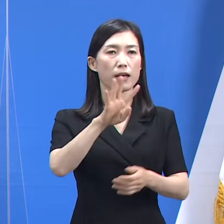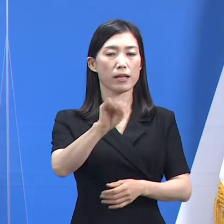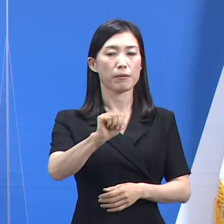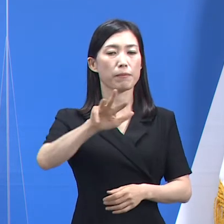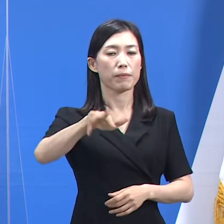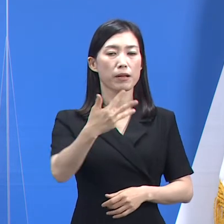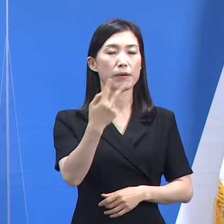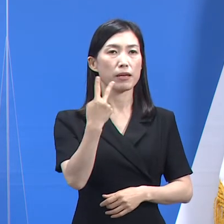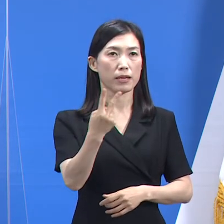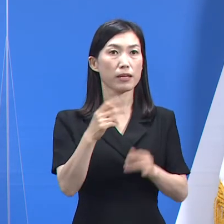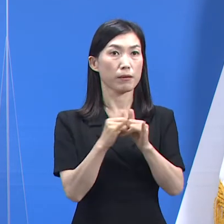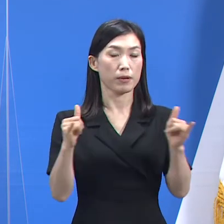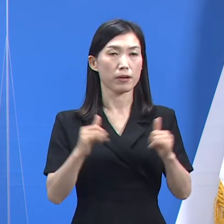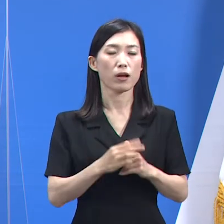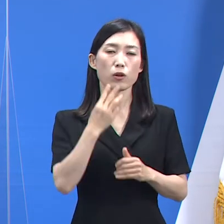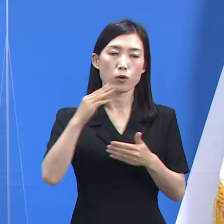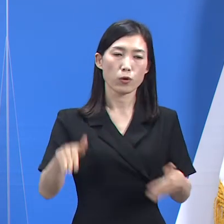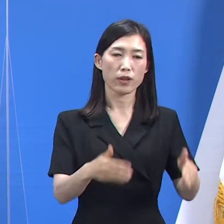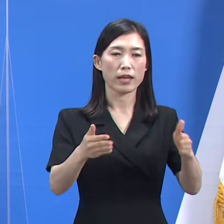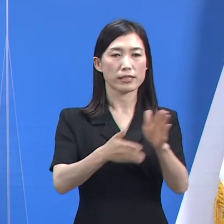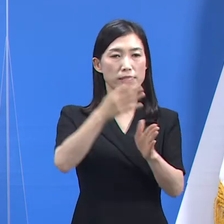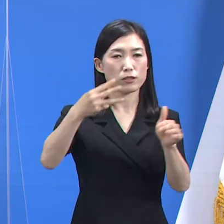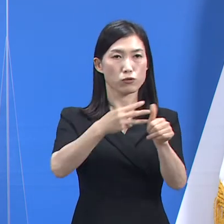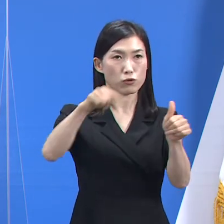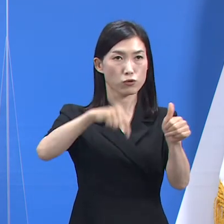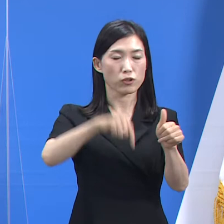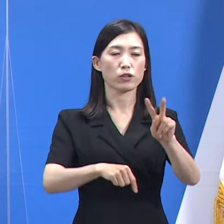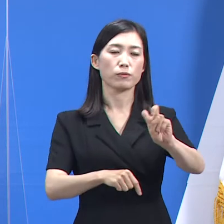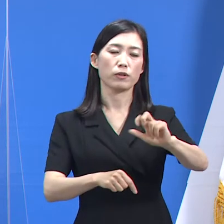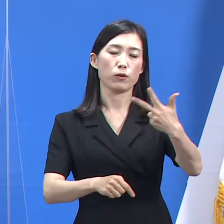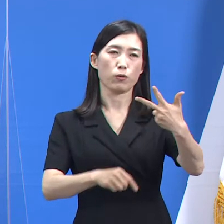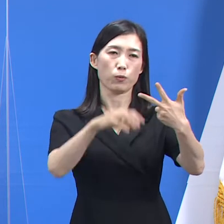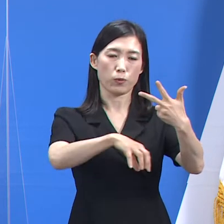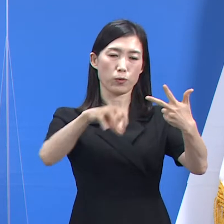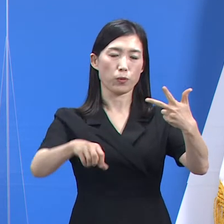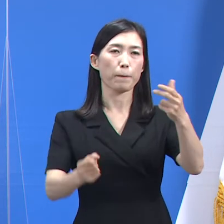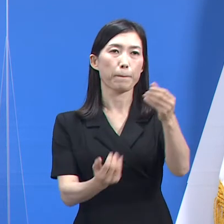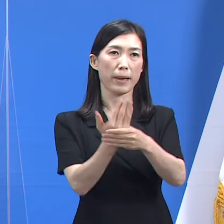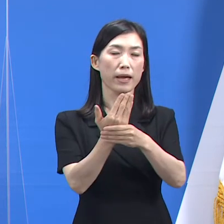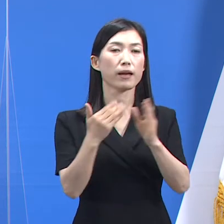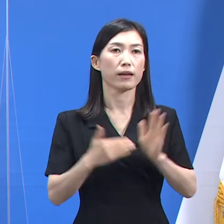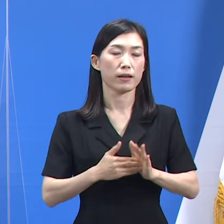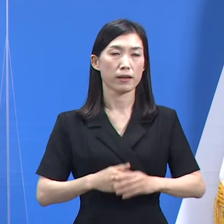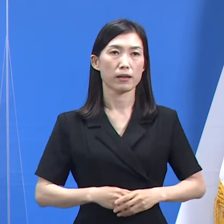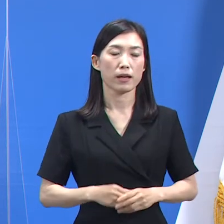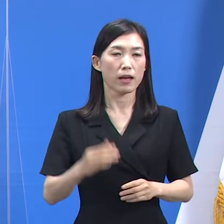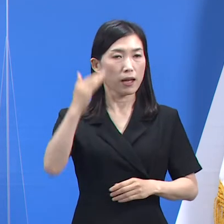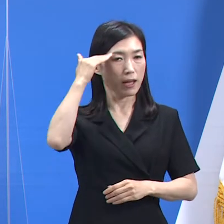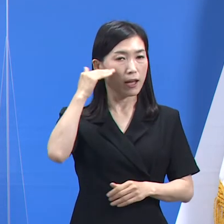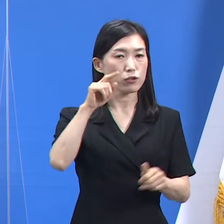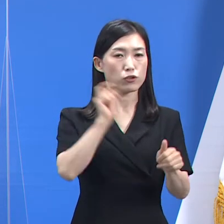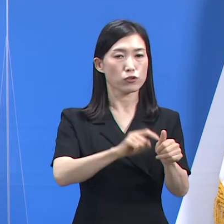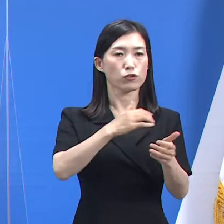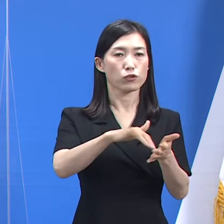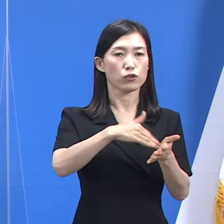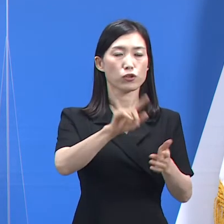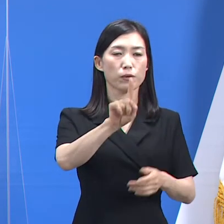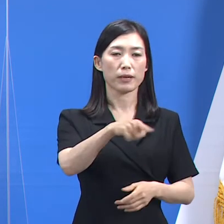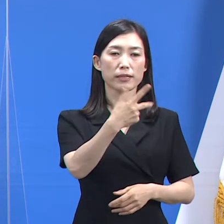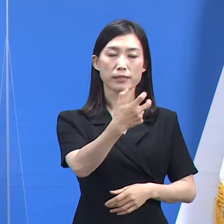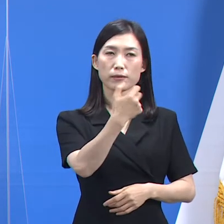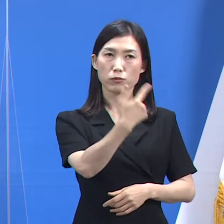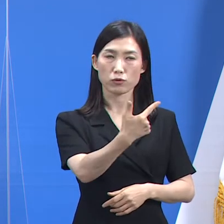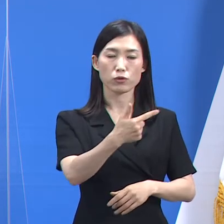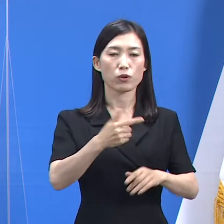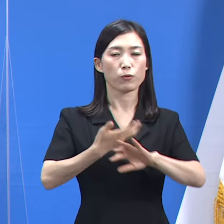802명으로 도내 27개 시군에서 확진자가 발생하였습니다. 국내 발생이 176명이며